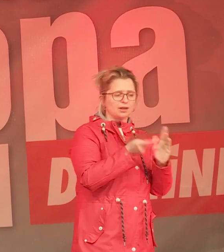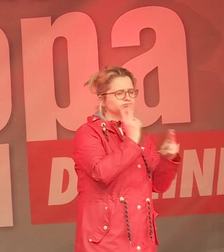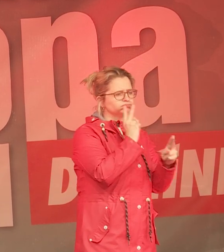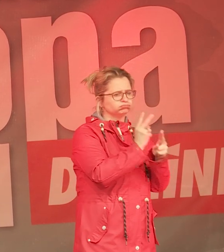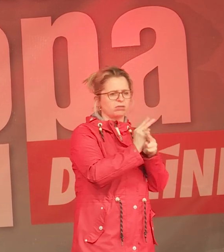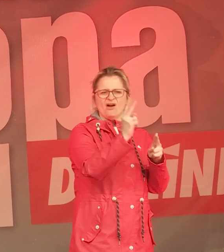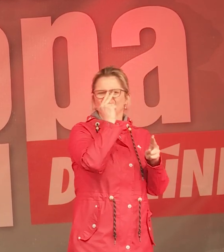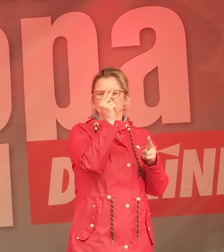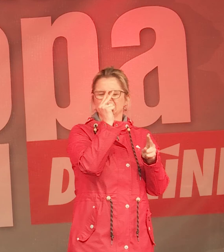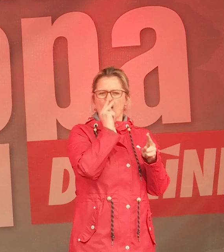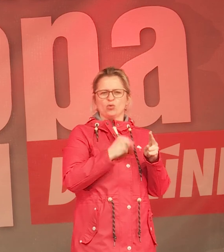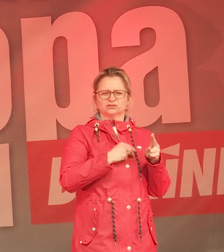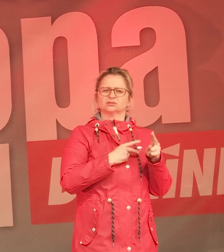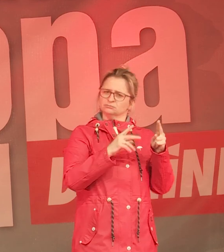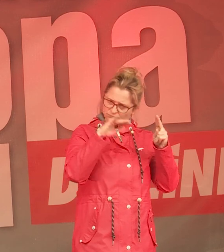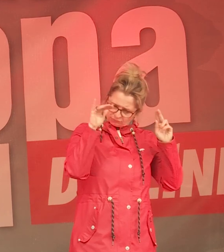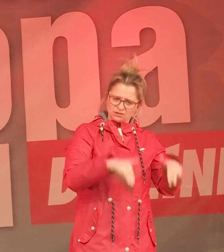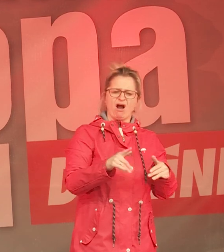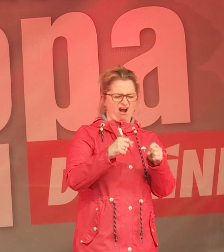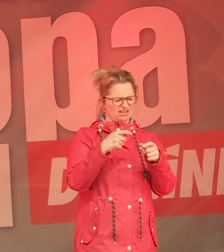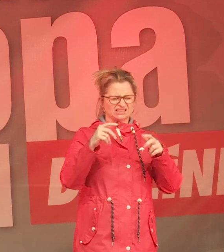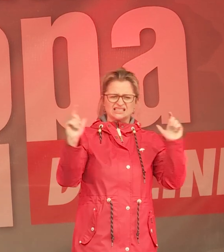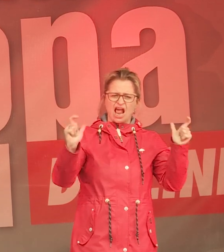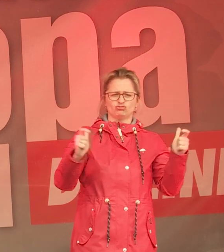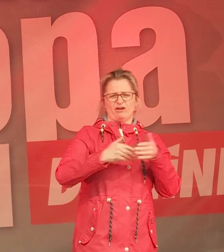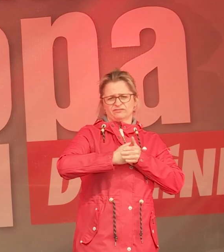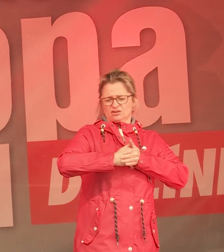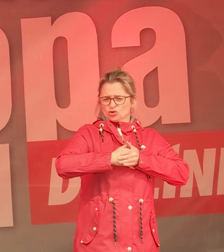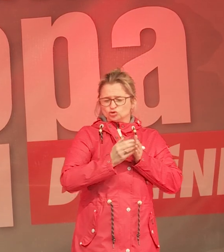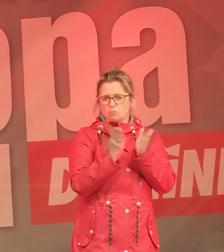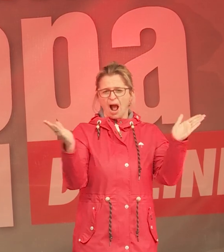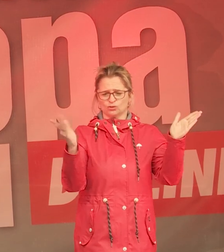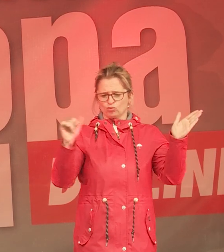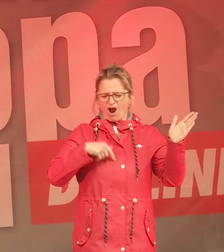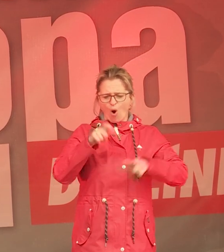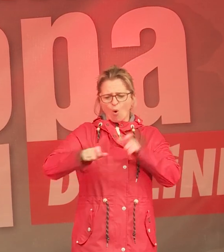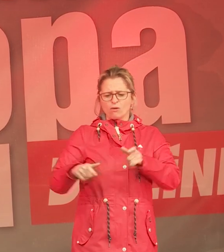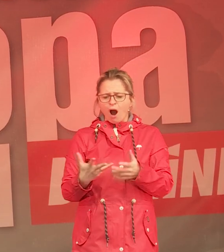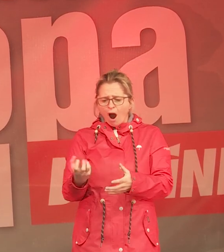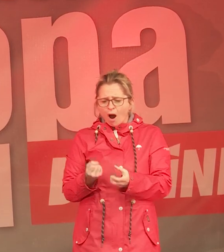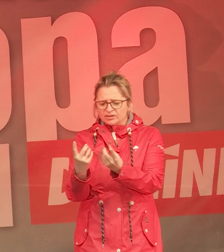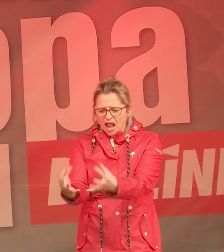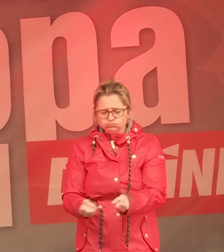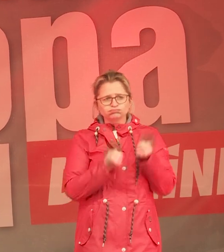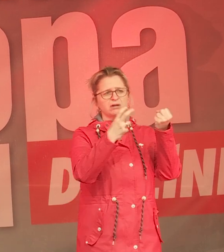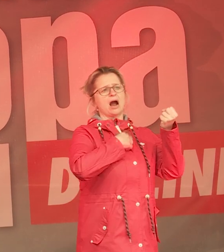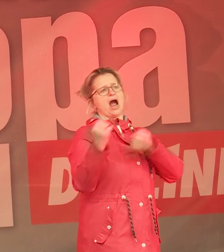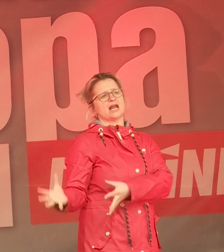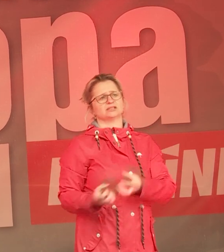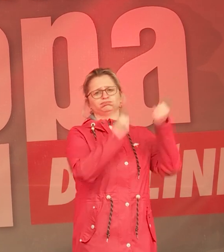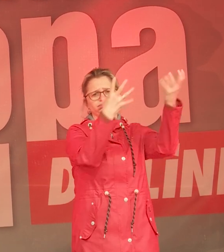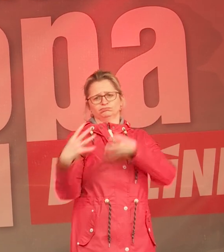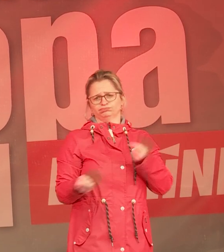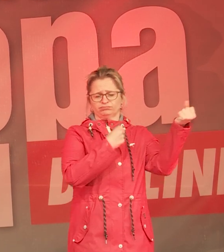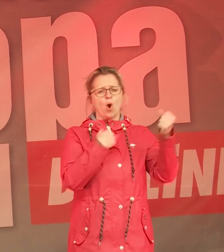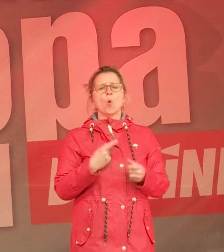von unten nach oben betreibt, die die Gesellschaft spaltet und die sich auch sonst nicht um die Zukunft und Zukunftsfragen dafür